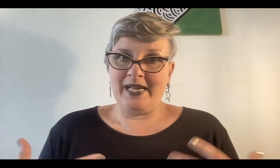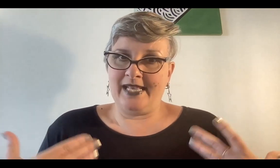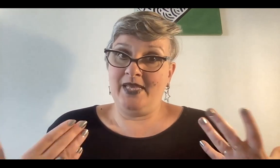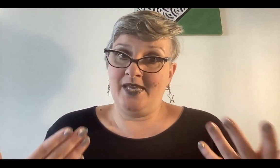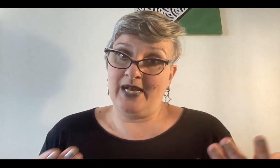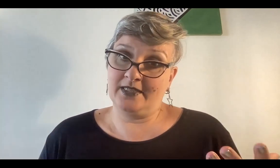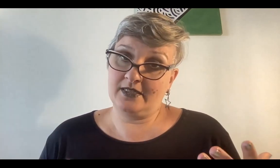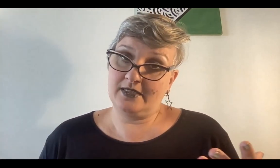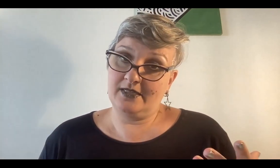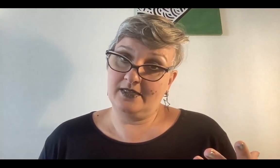para que me dé más